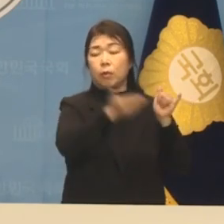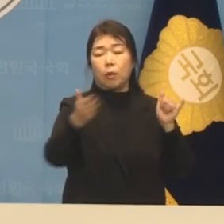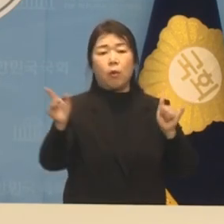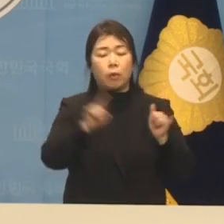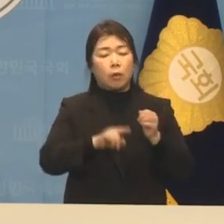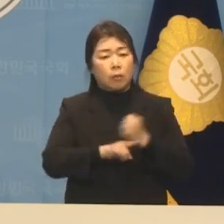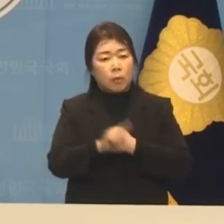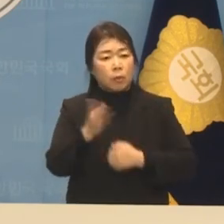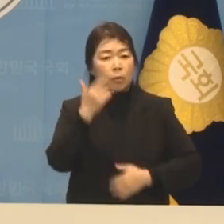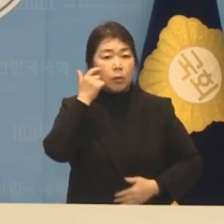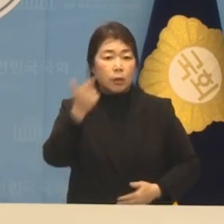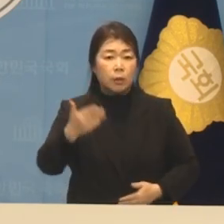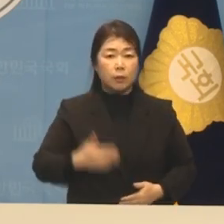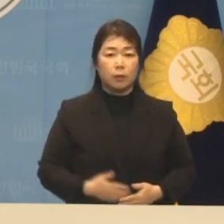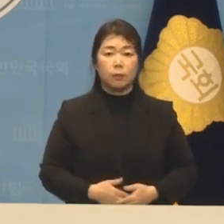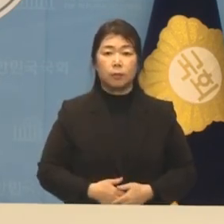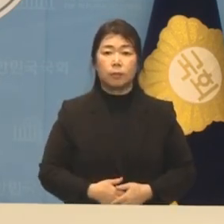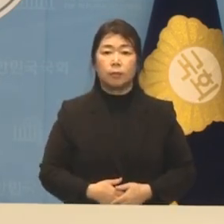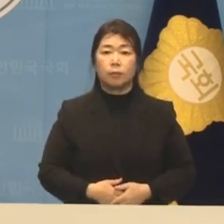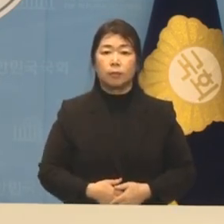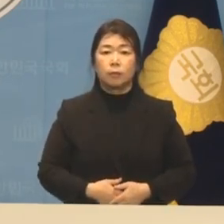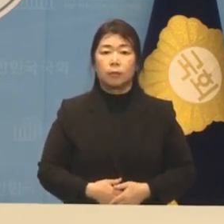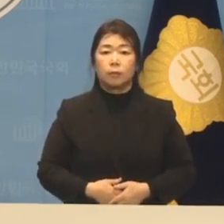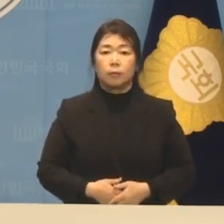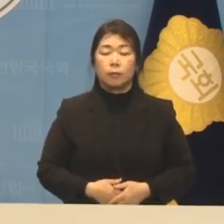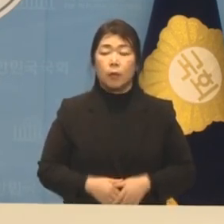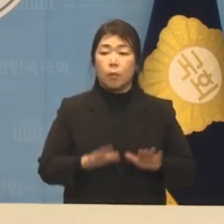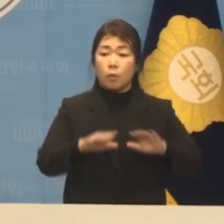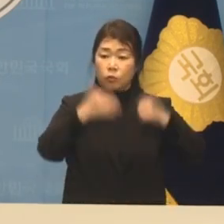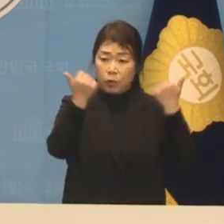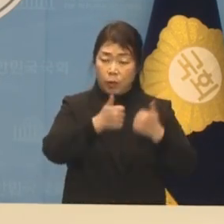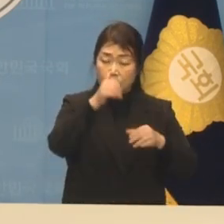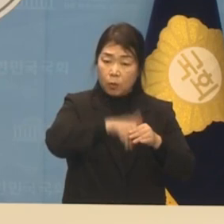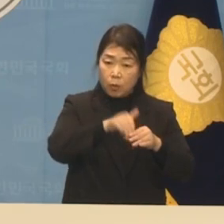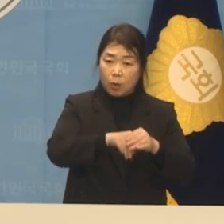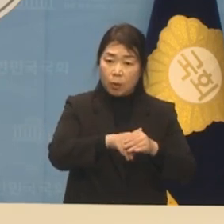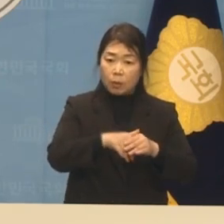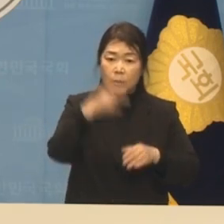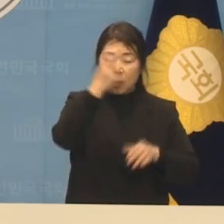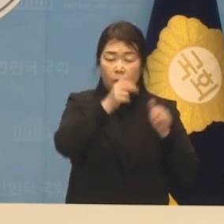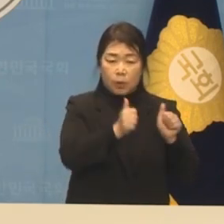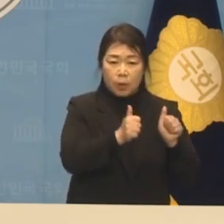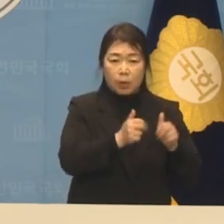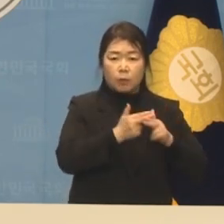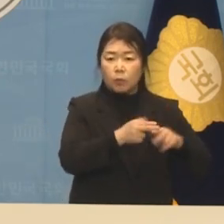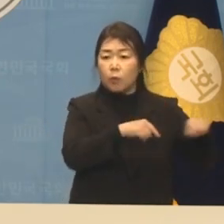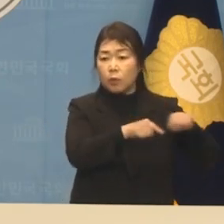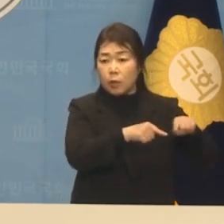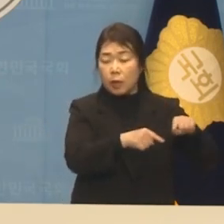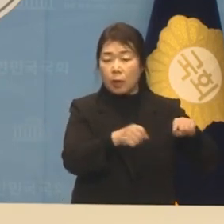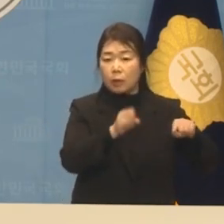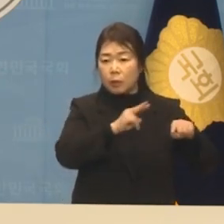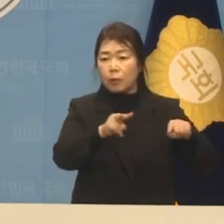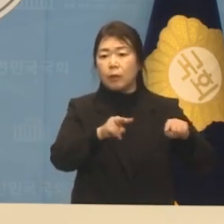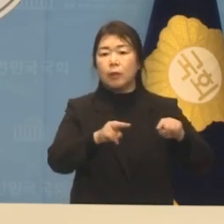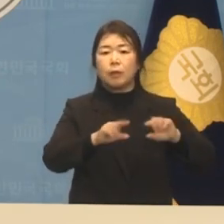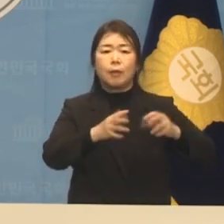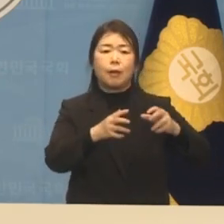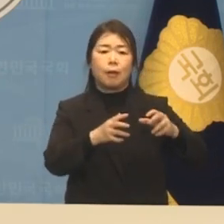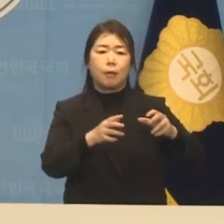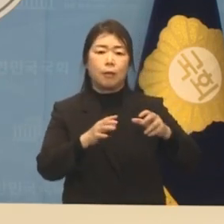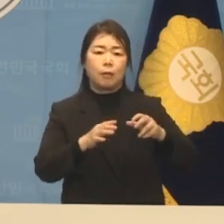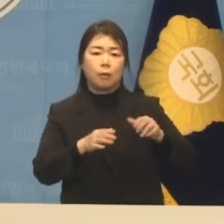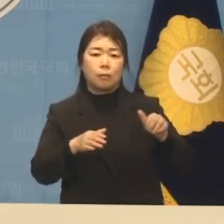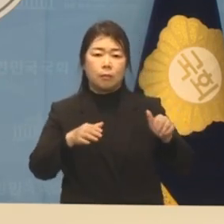의미를 지니고 있습니까? 저는 이번 총선이 검사 이익 독재 야만의 나라를 지독할